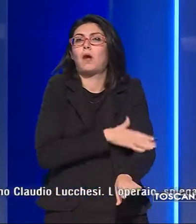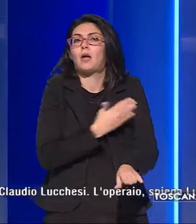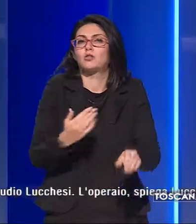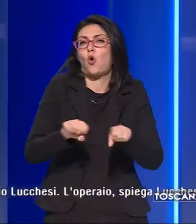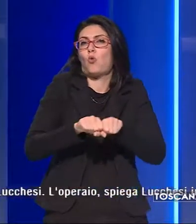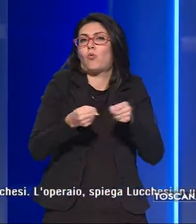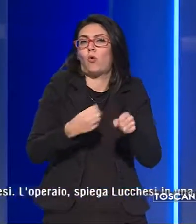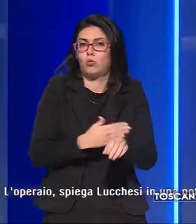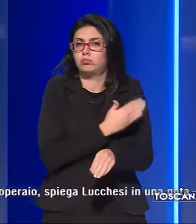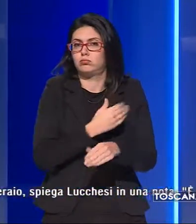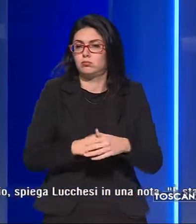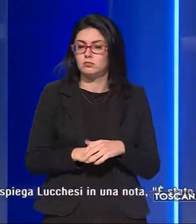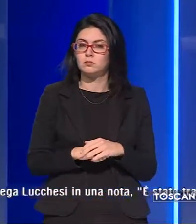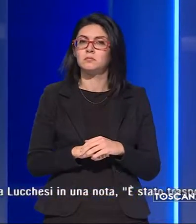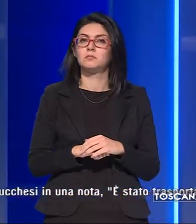braccio.